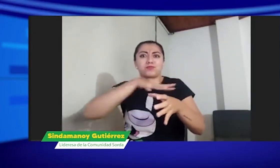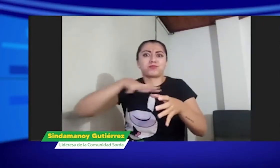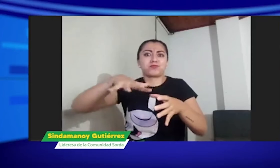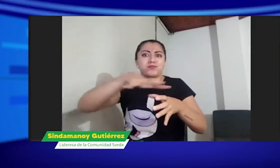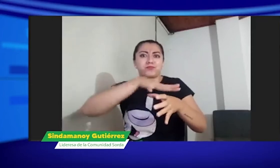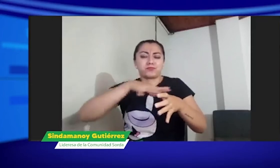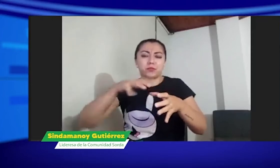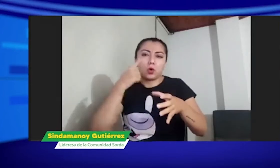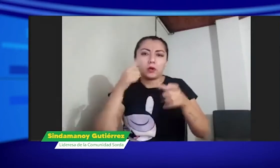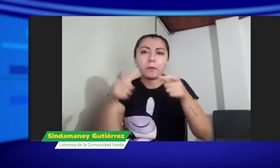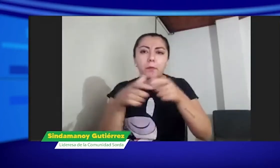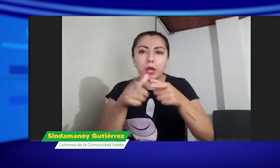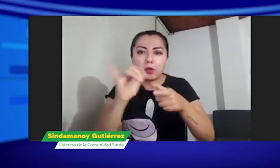un grupo minoritario como tal,